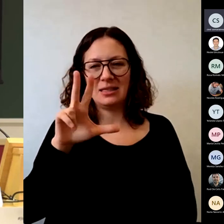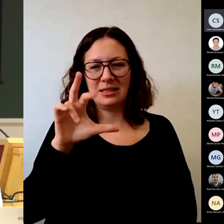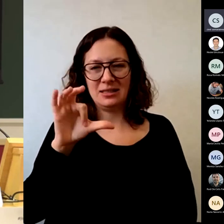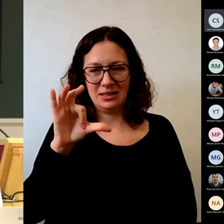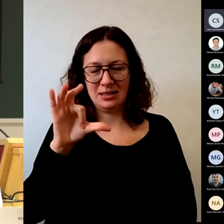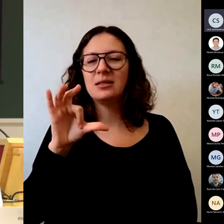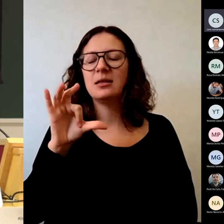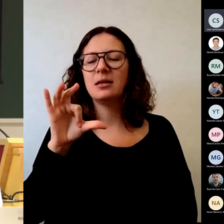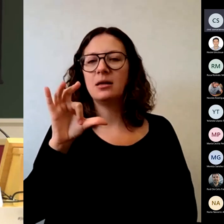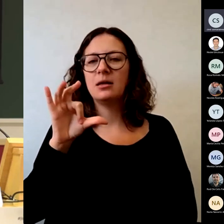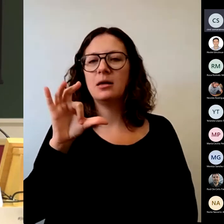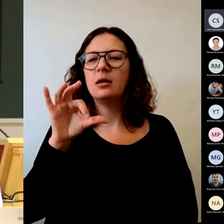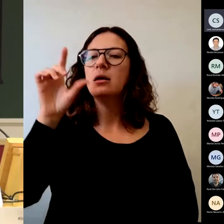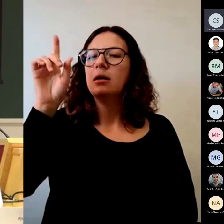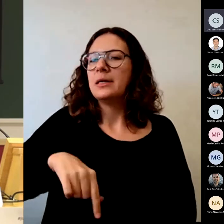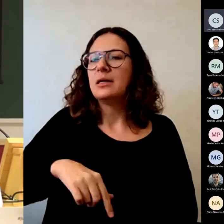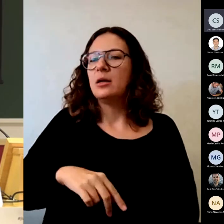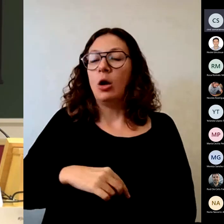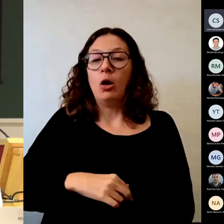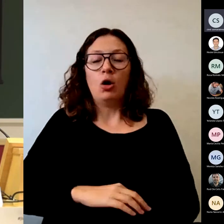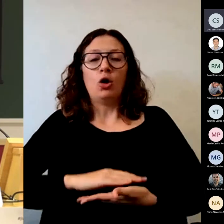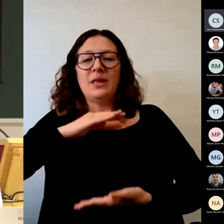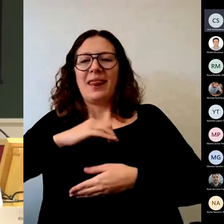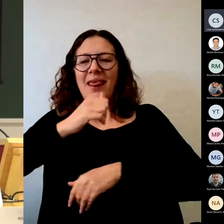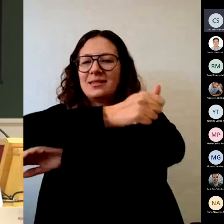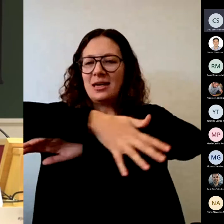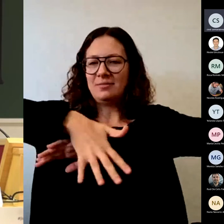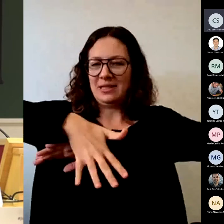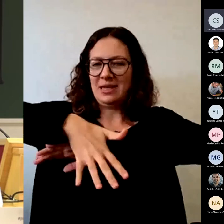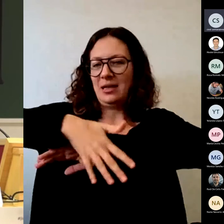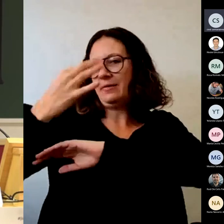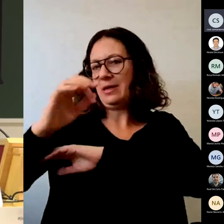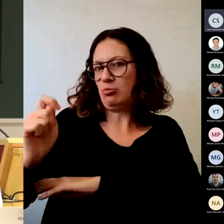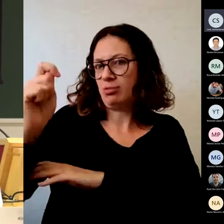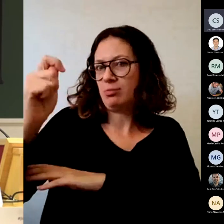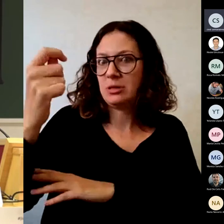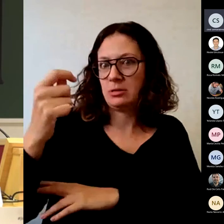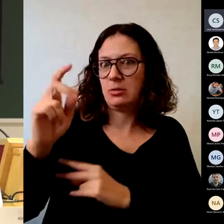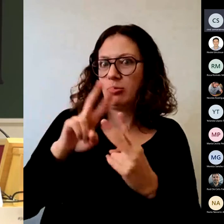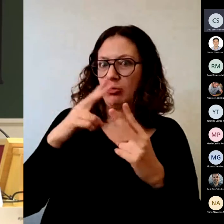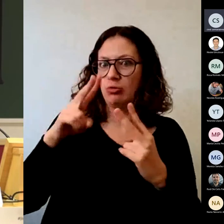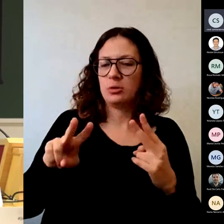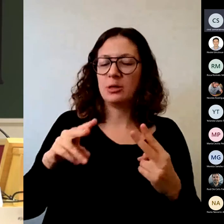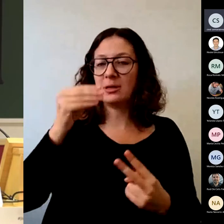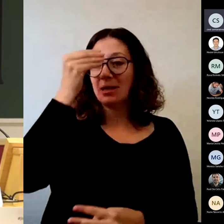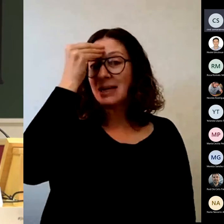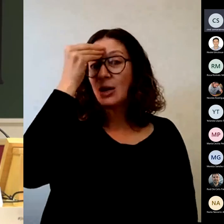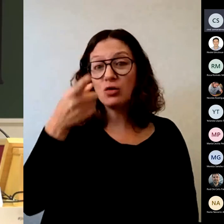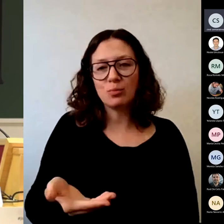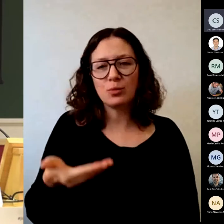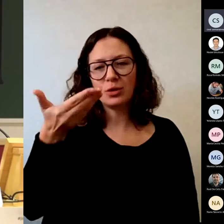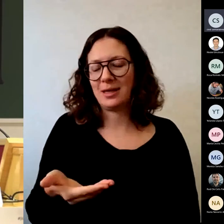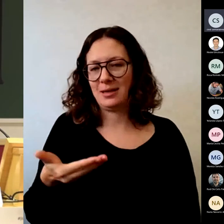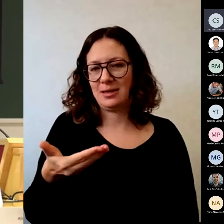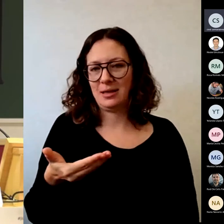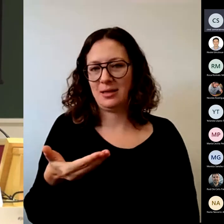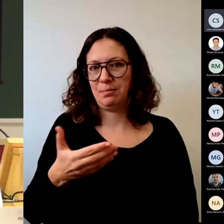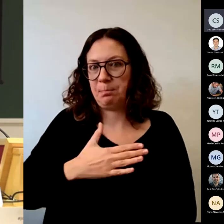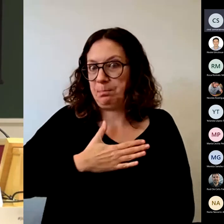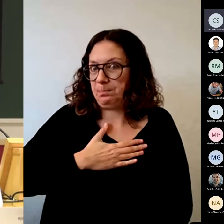competencias transversales que deberíamos también alcanzar yo creo que eso es muy importante para lo que yo he hecho